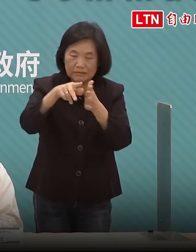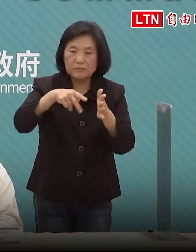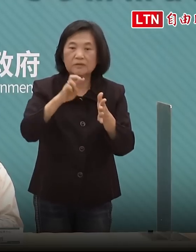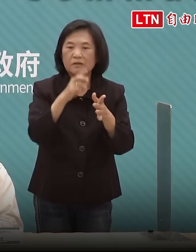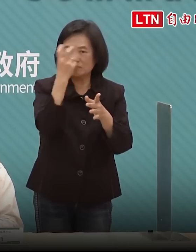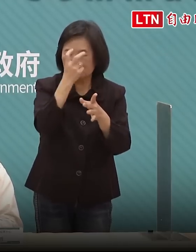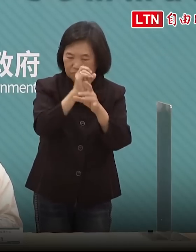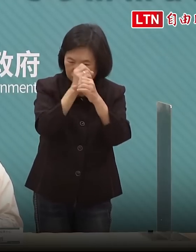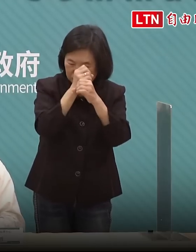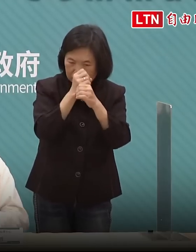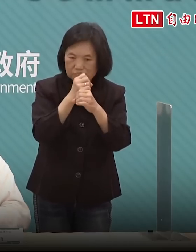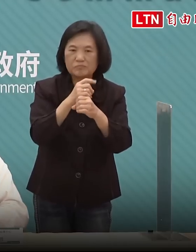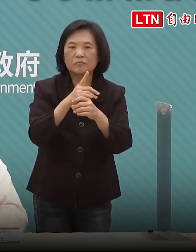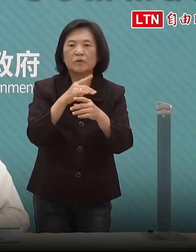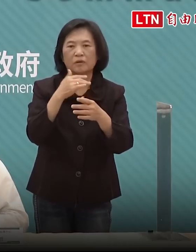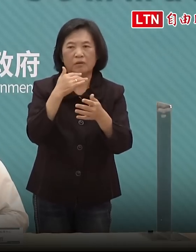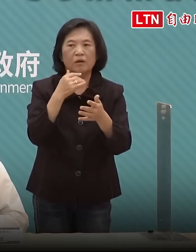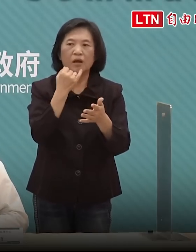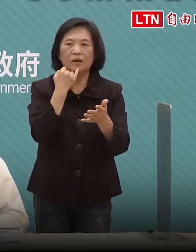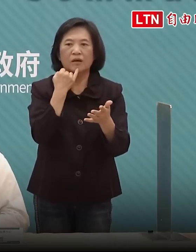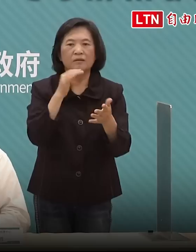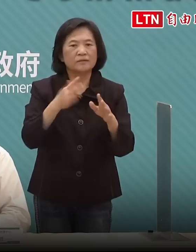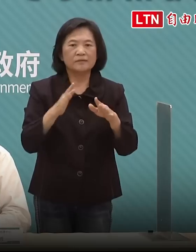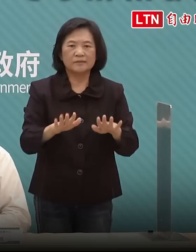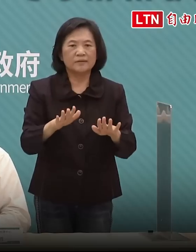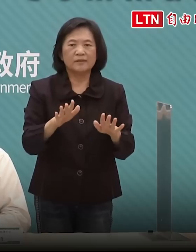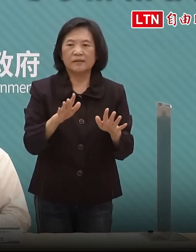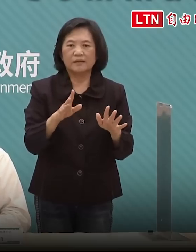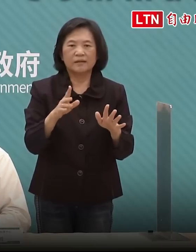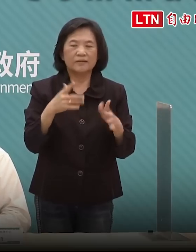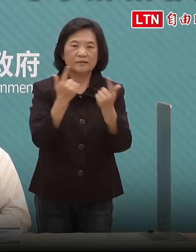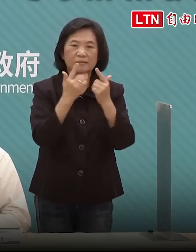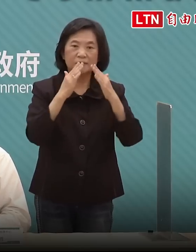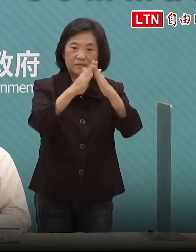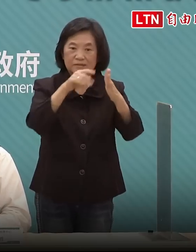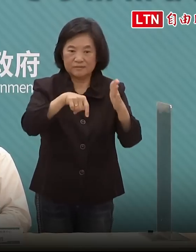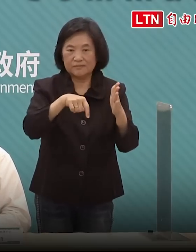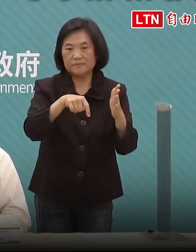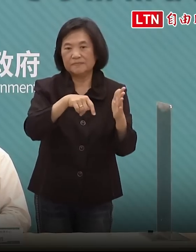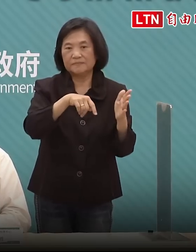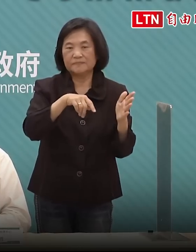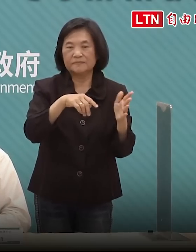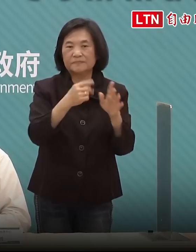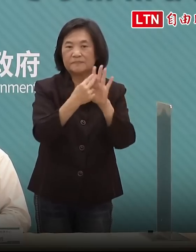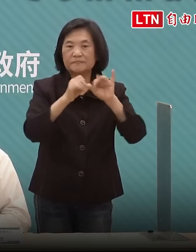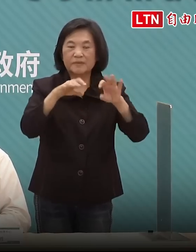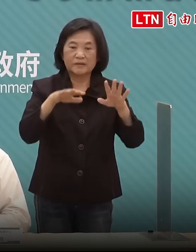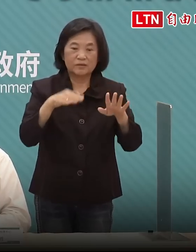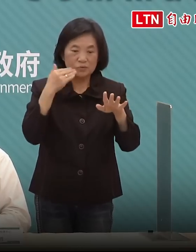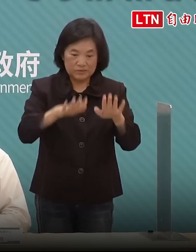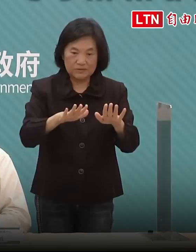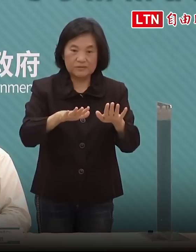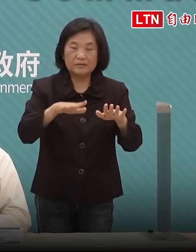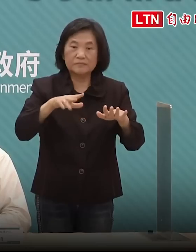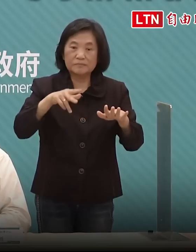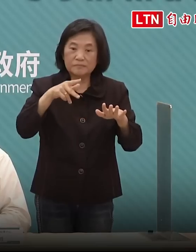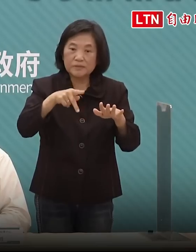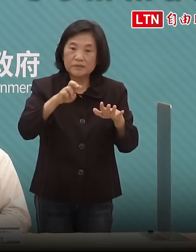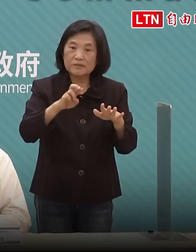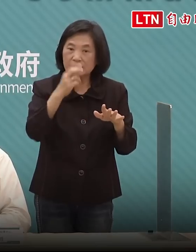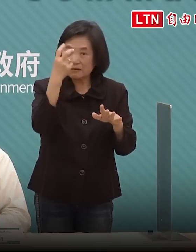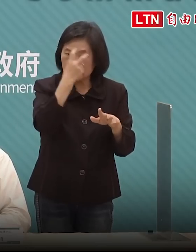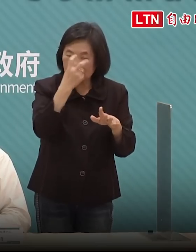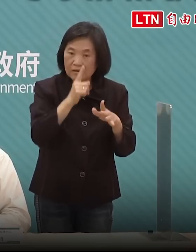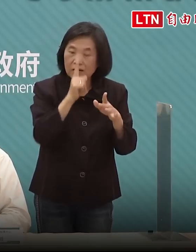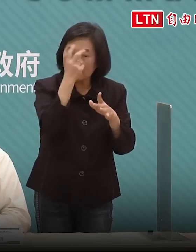al standard黃金標準不過現在是這樣以台北市為例你知道今天做PCR到